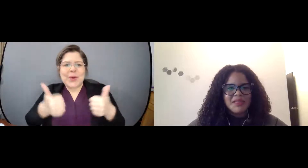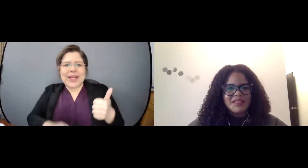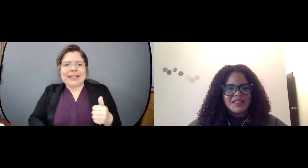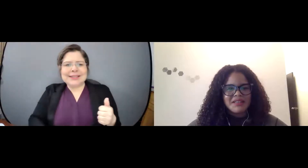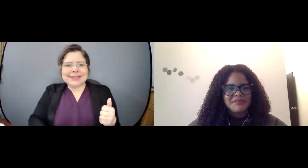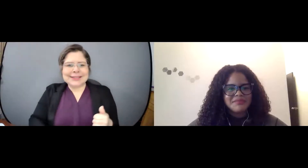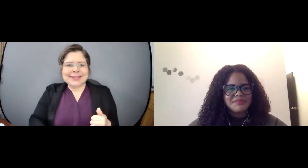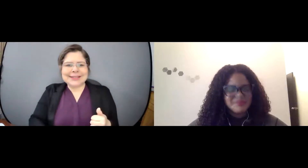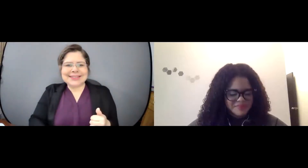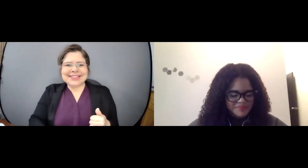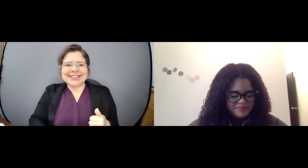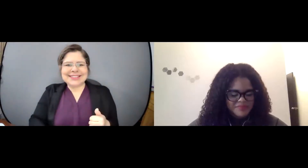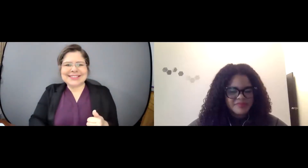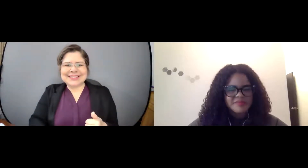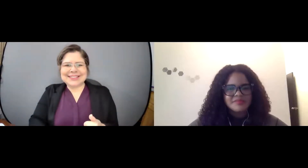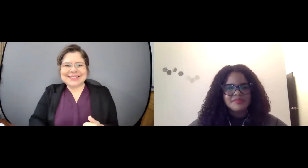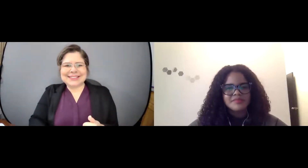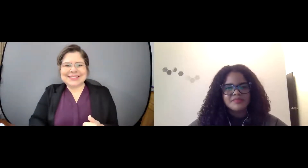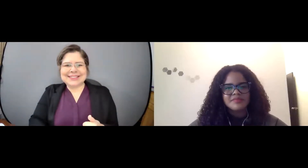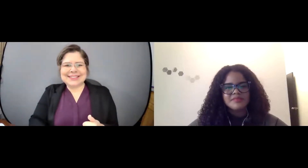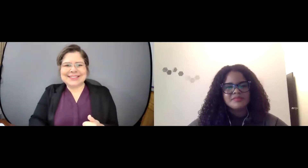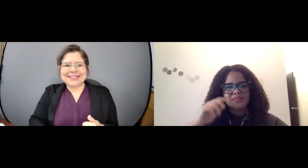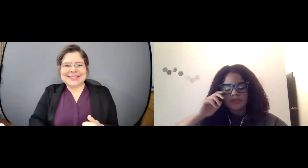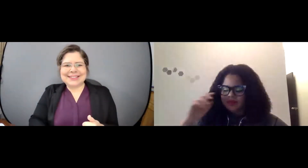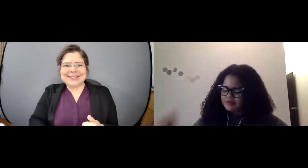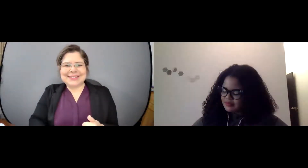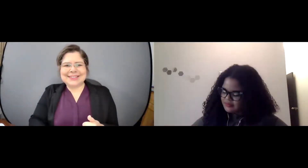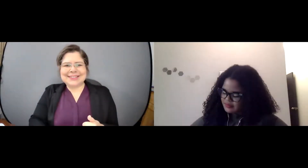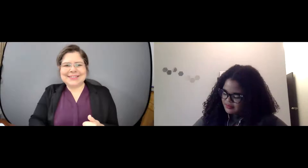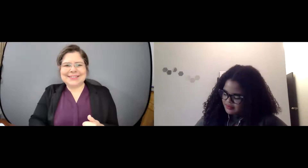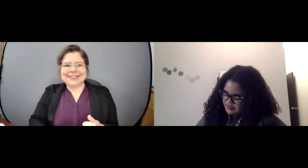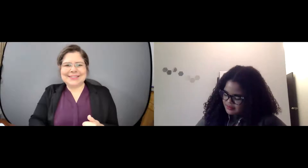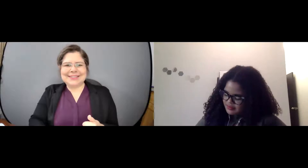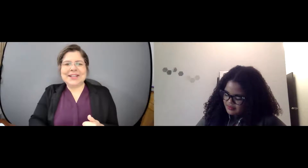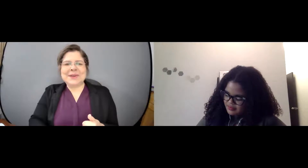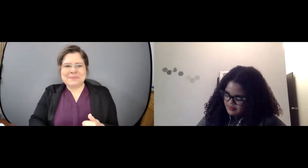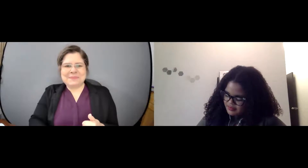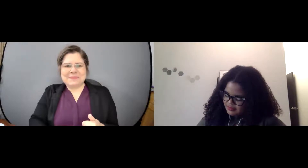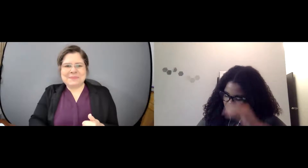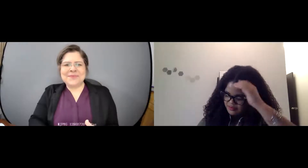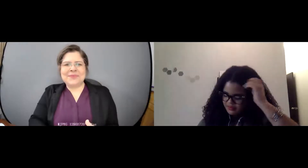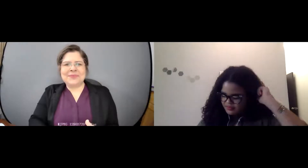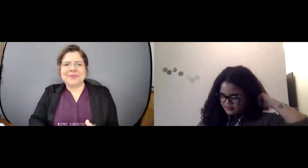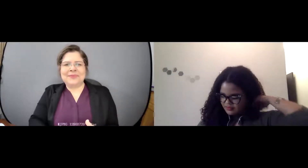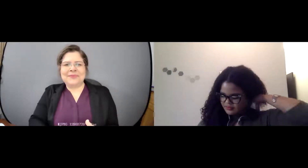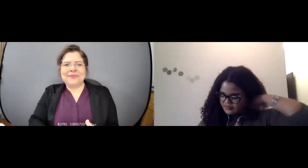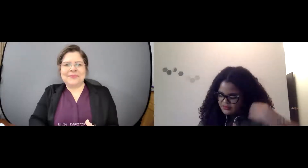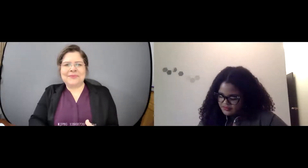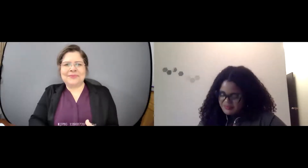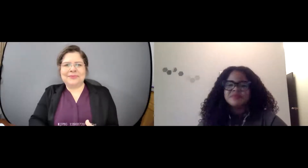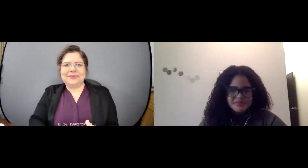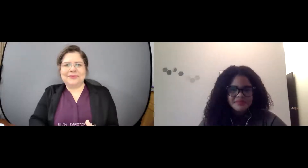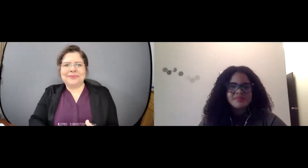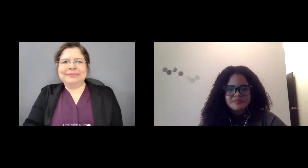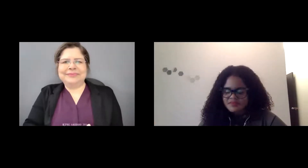pudimos presentar. Primero, que esta vez incluyeron a las personas que son soldas, y nosotros tenemos